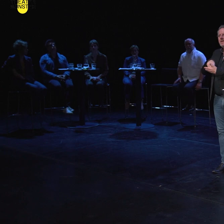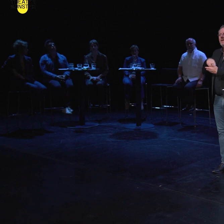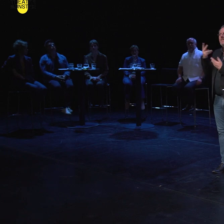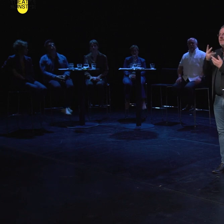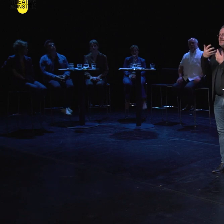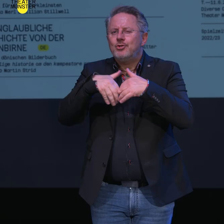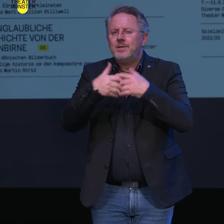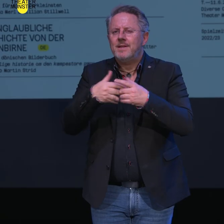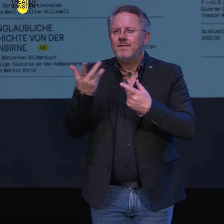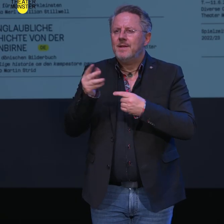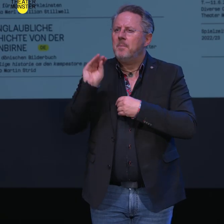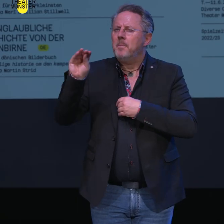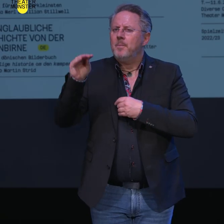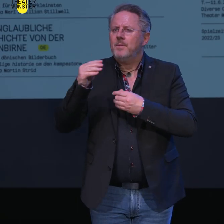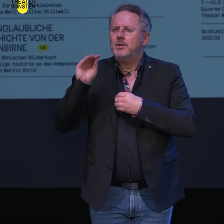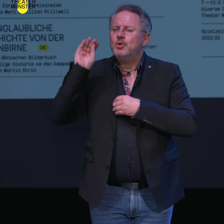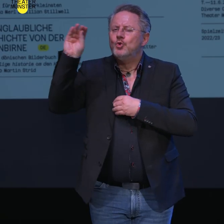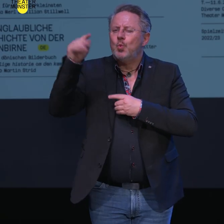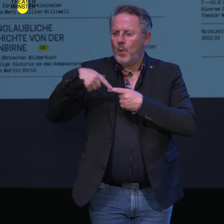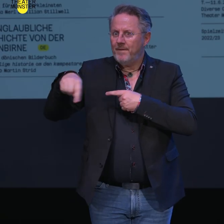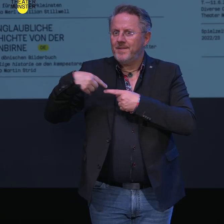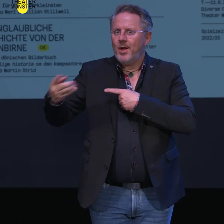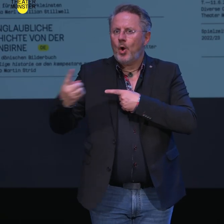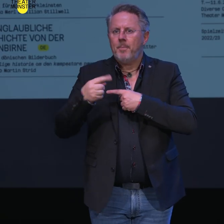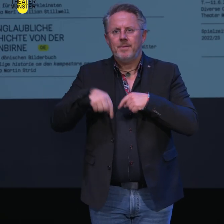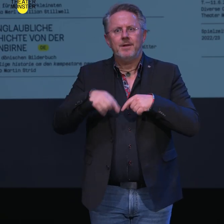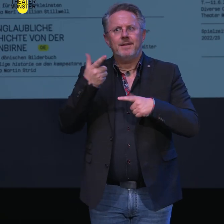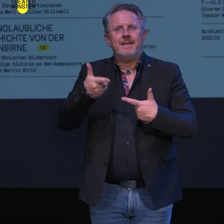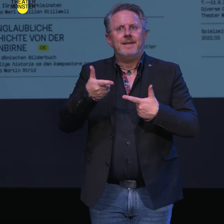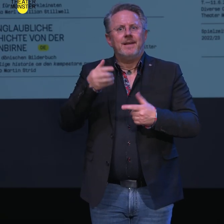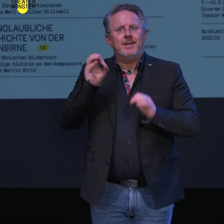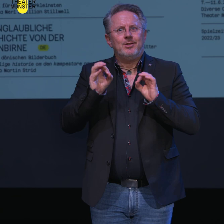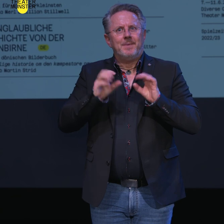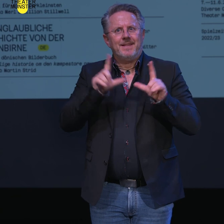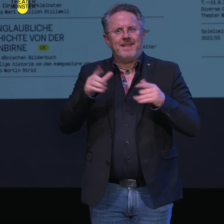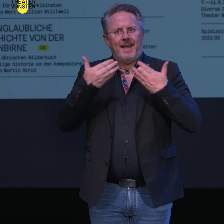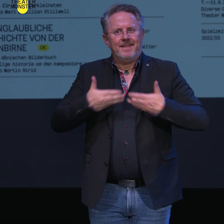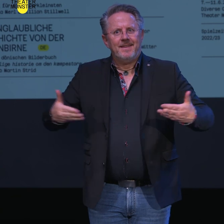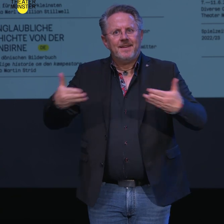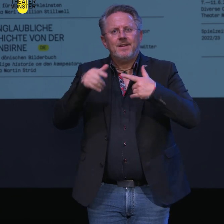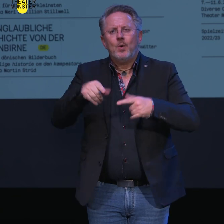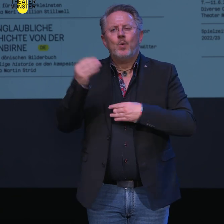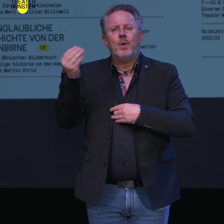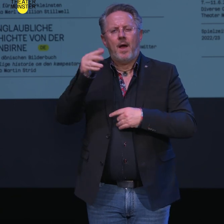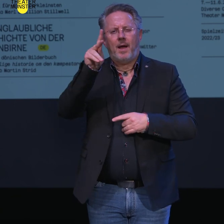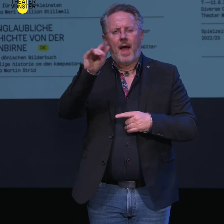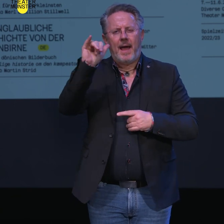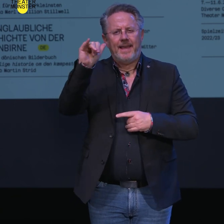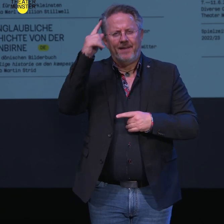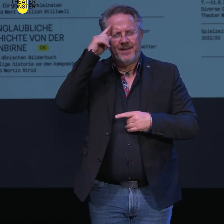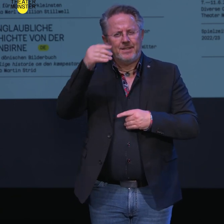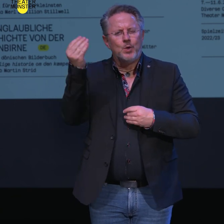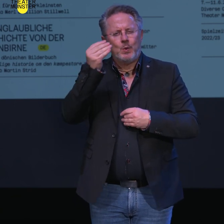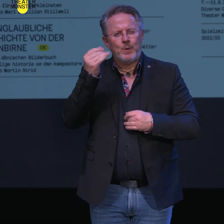in eine nahe Zukunft führt, und sich mit unserem Spielzeitthema Generationen und dem Thema künstliche Intelligenz auseinandersetzt.